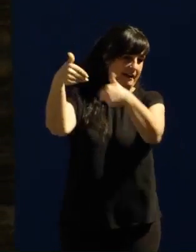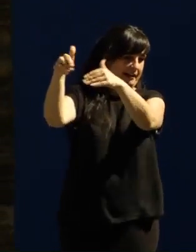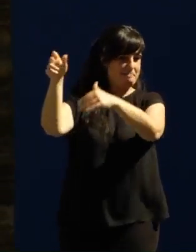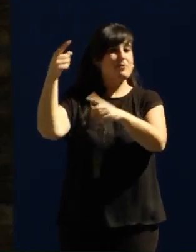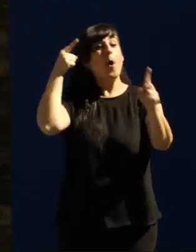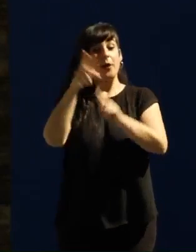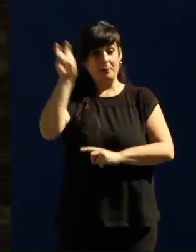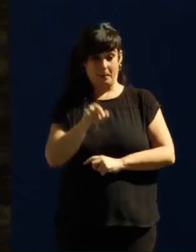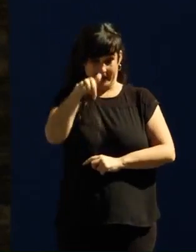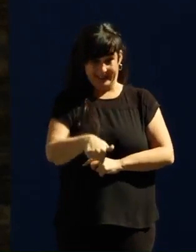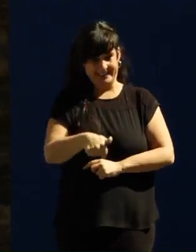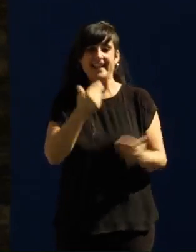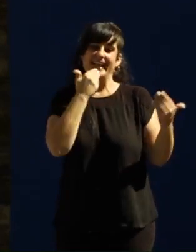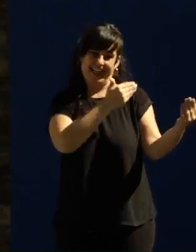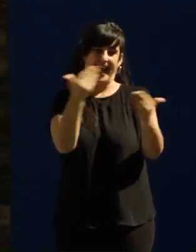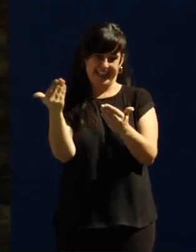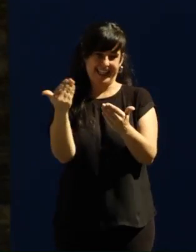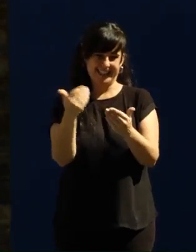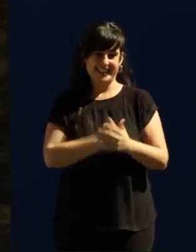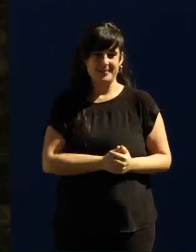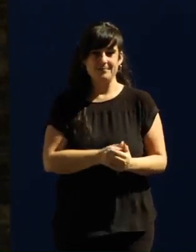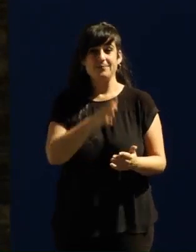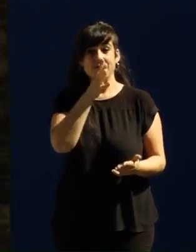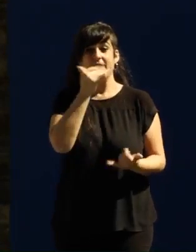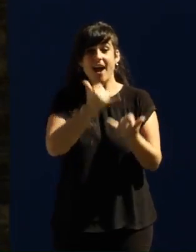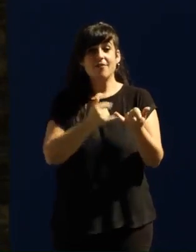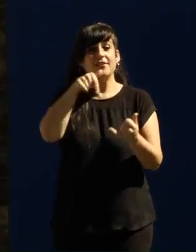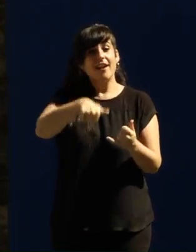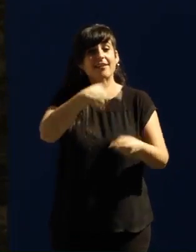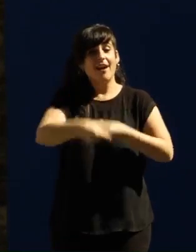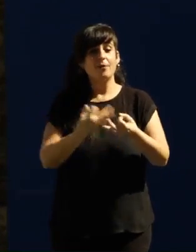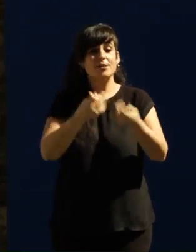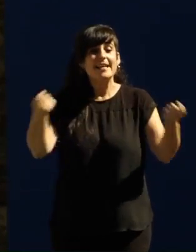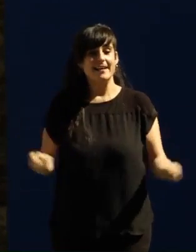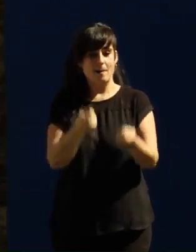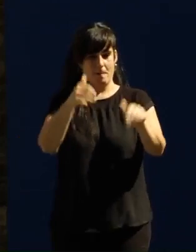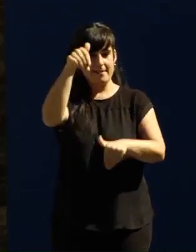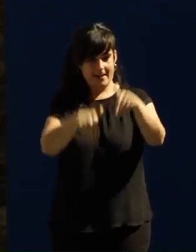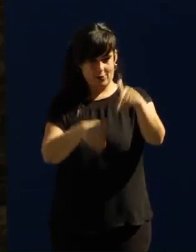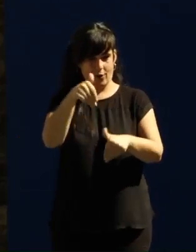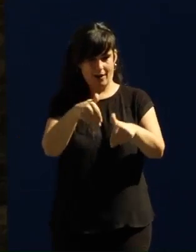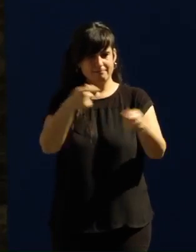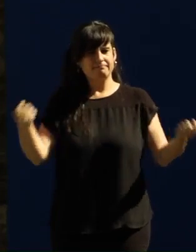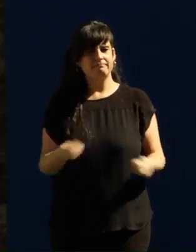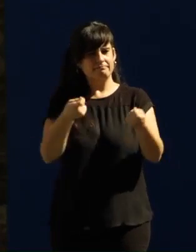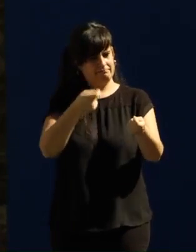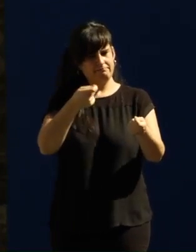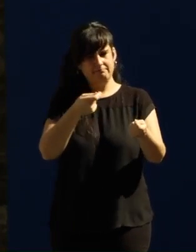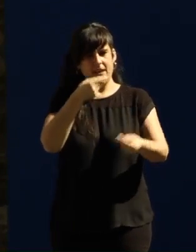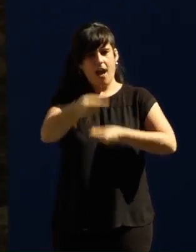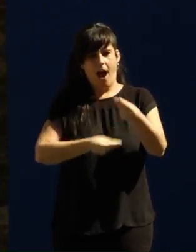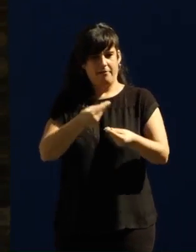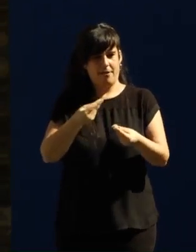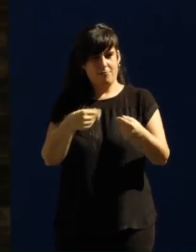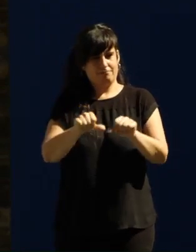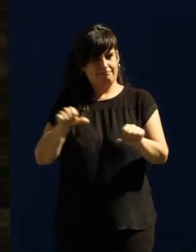que estáis sacándole muchas horas a las noches para hacer campaña electoral desde abajo, para hacer una campaña electoral como no se había visto hacía mucho